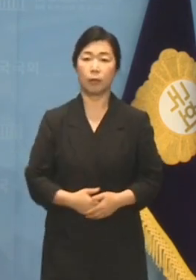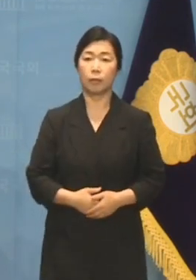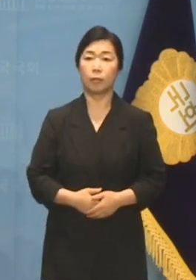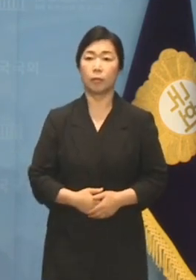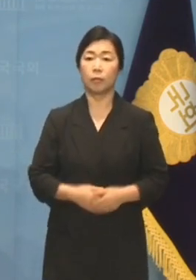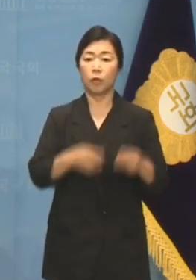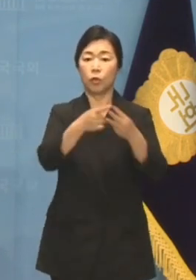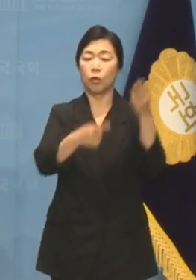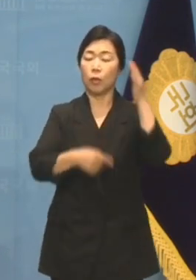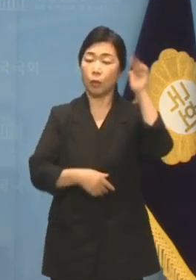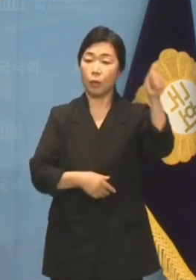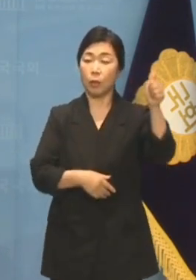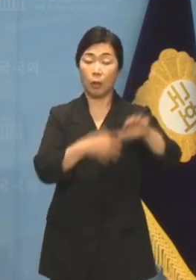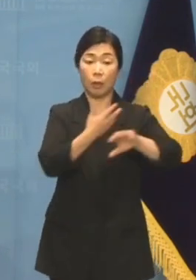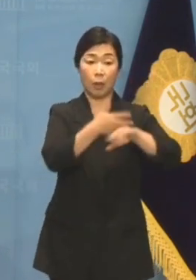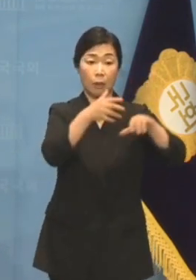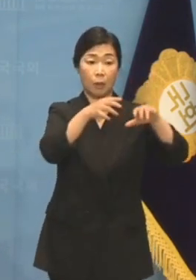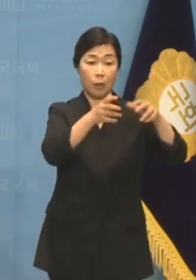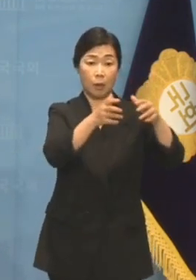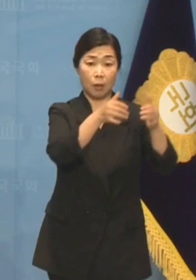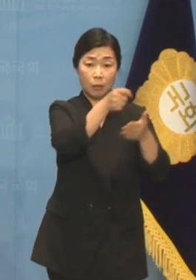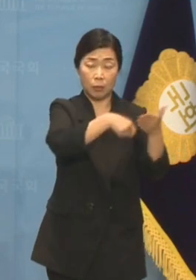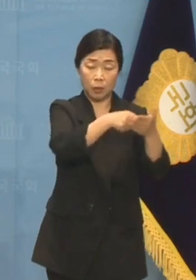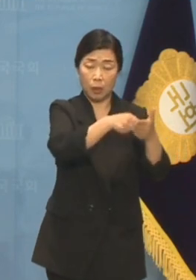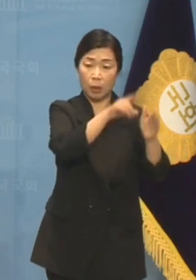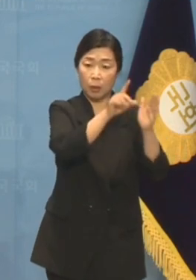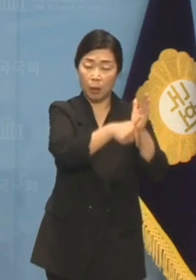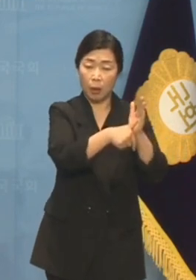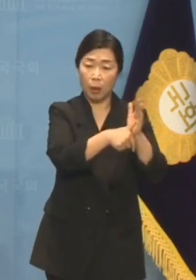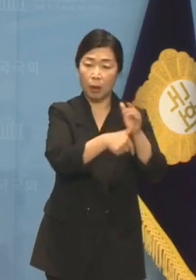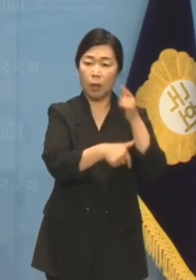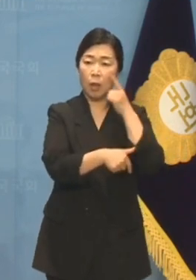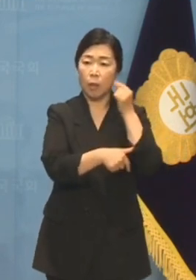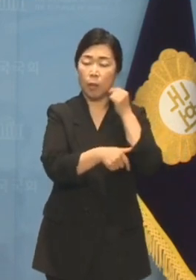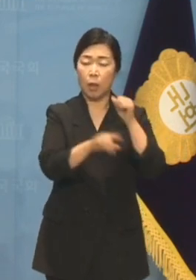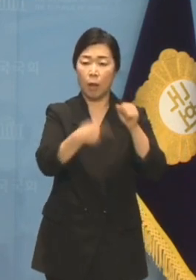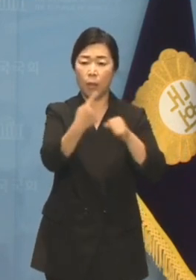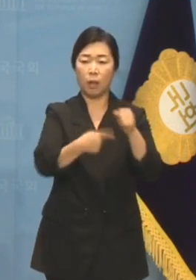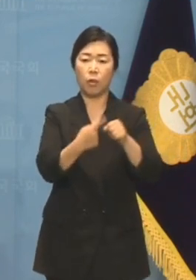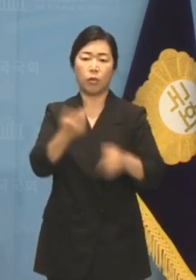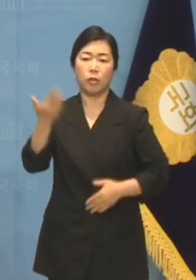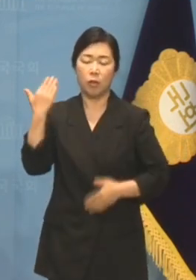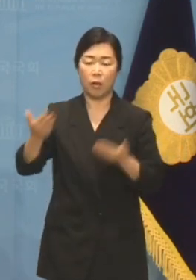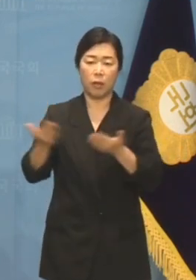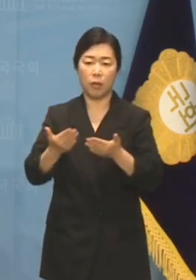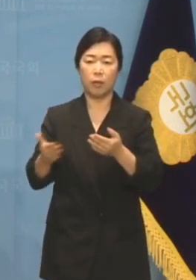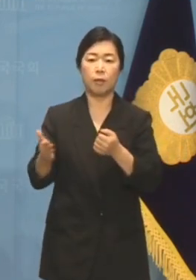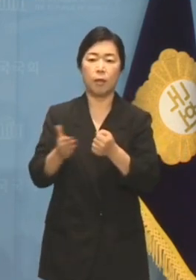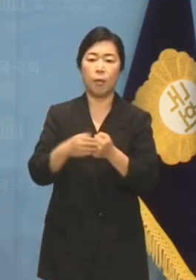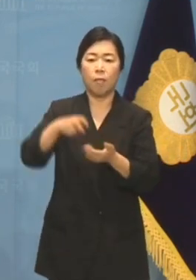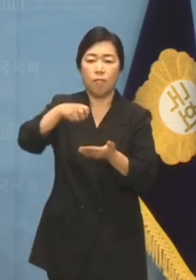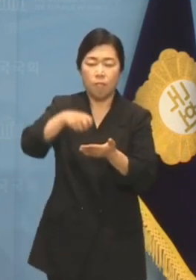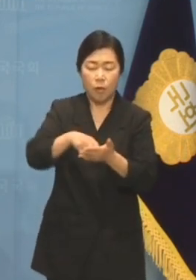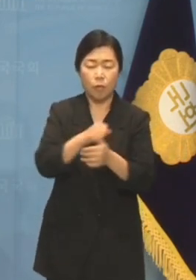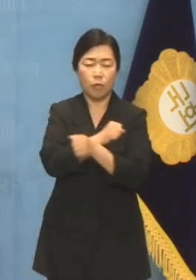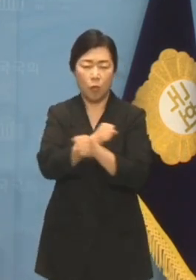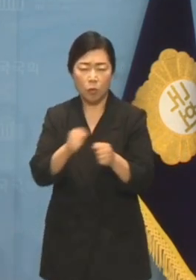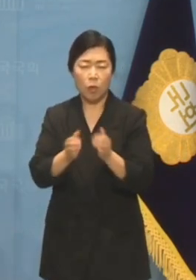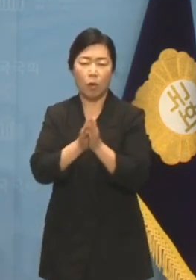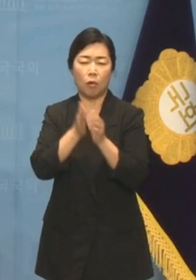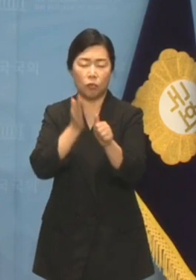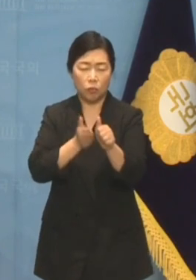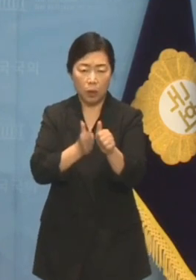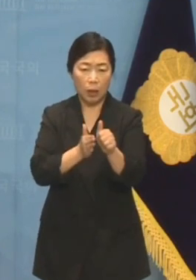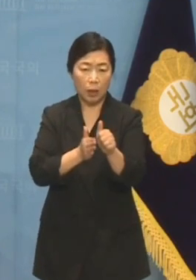대통령이 외신과의 인터뷰에서 일본이 100년 전 일로 무릎 꿇고 용서를 구해야 한다고 보지 않는다고